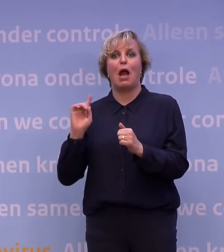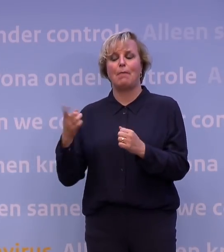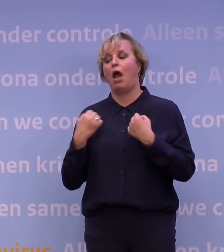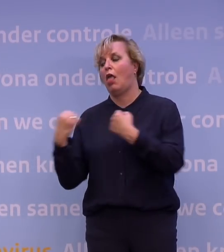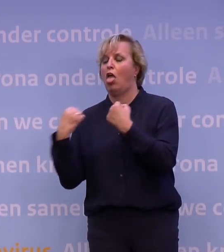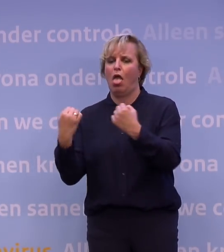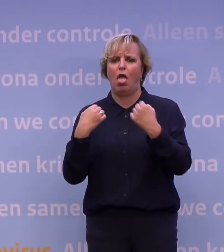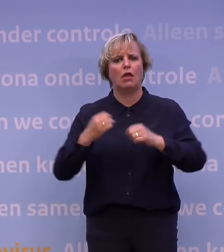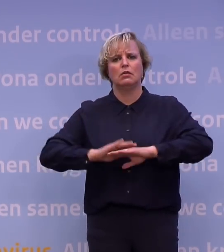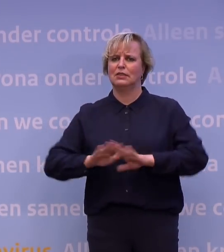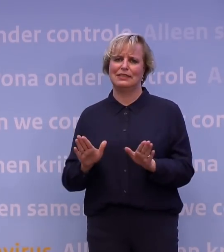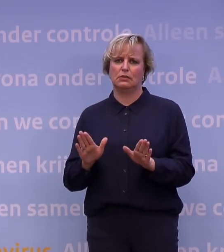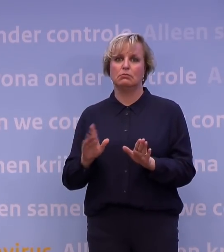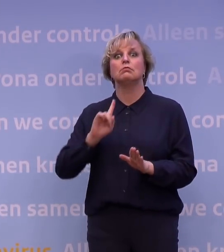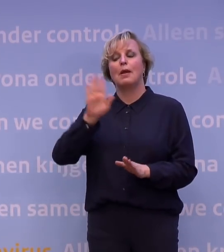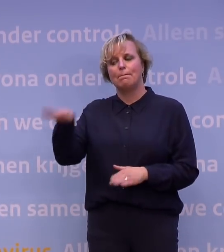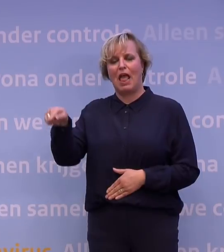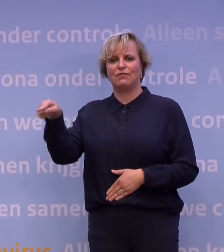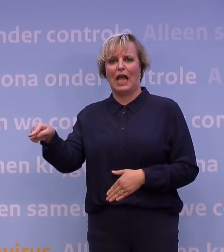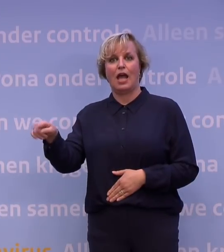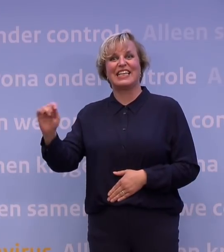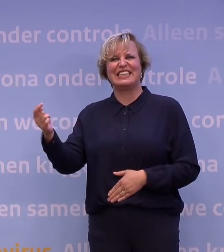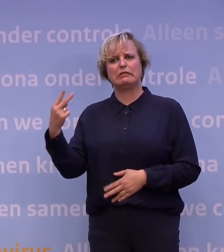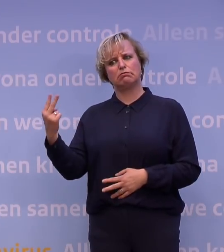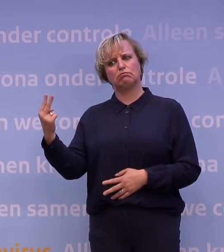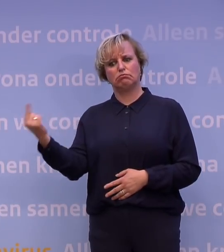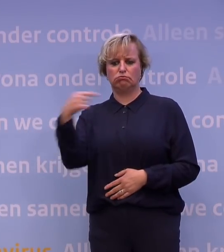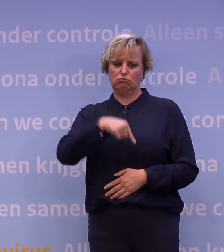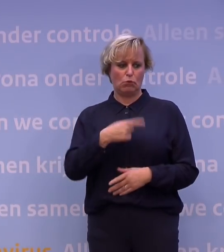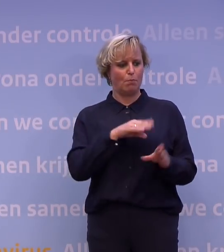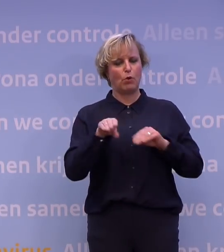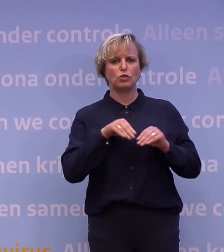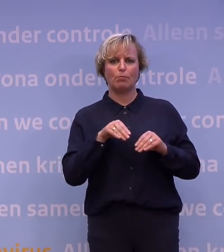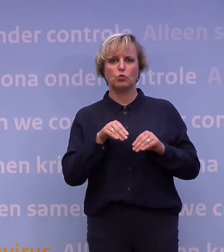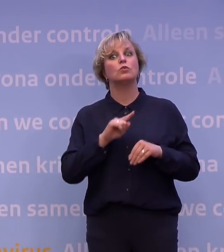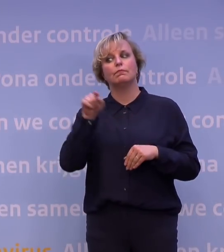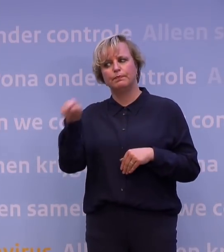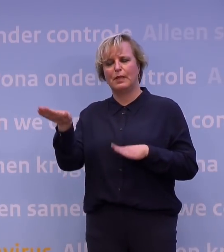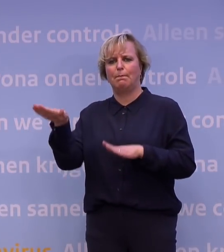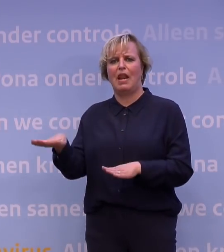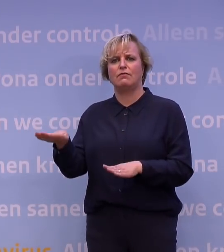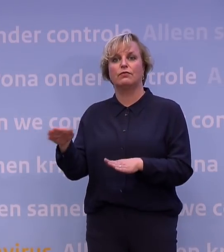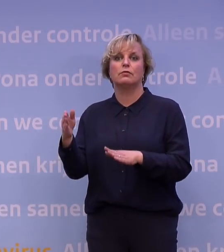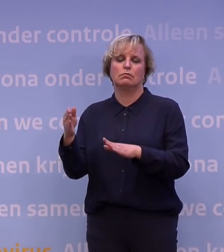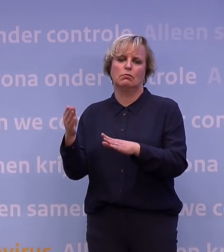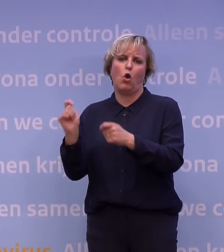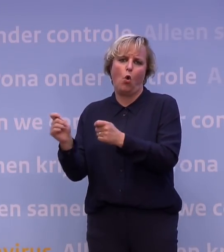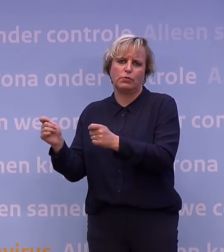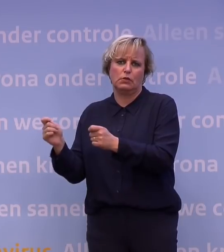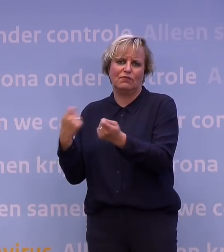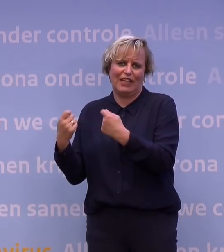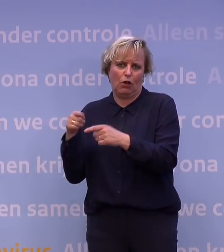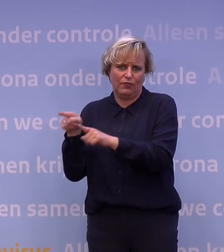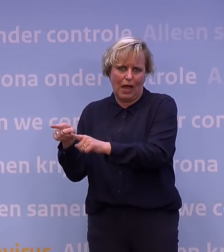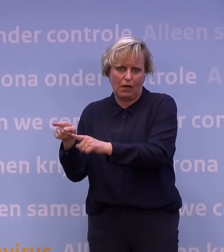rijden. Blijf daar en kijk niet of de aardappels thuis toch goedkoper waren. Maar blijf daar en koop daar je eten. En twee, als je gaat winkelen, zorg ervoor dat dat